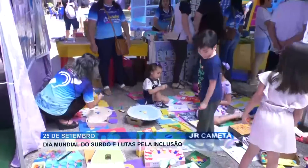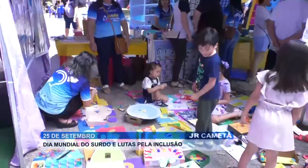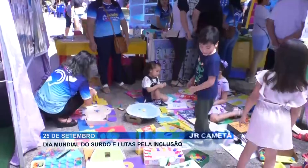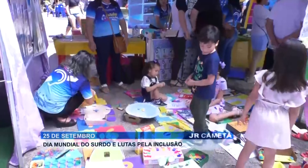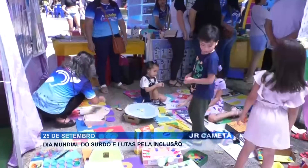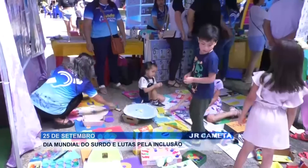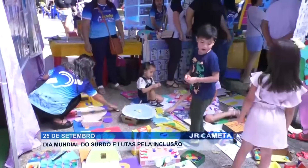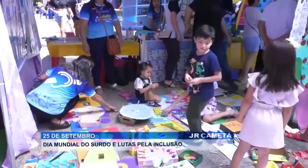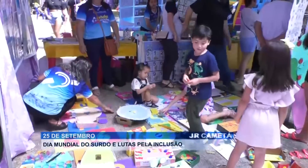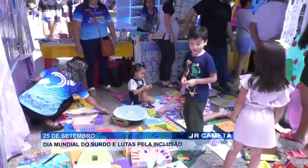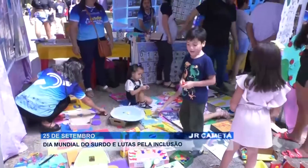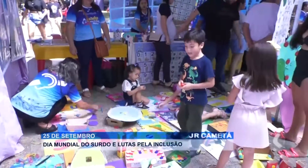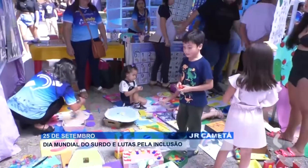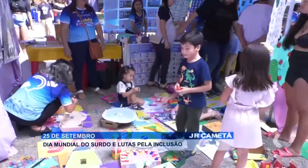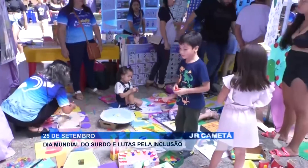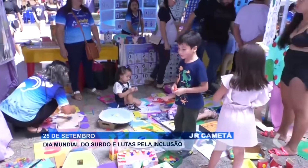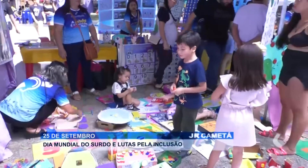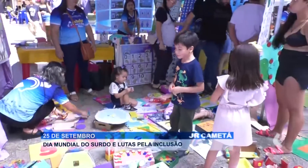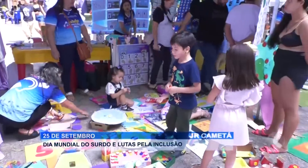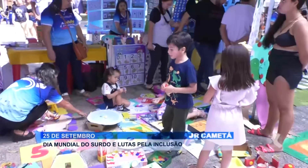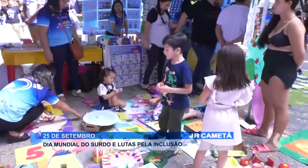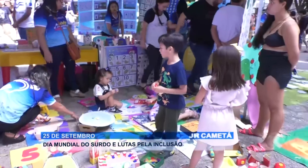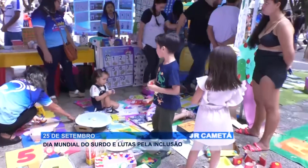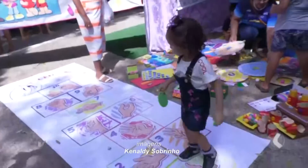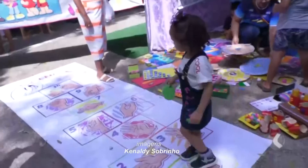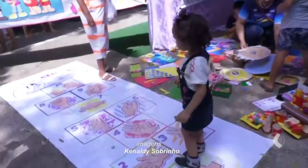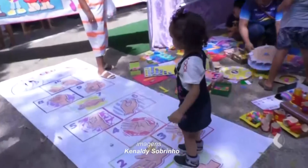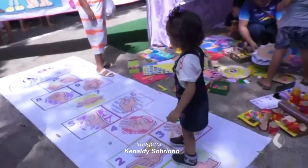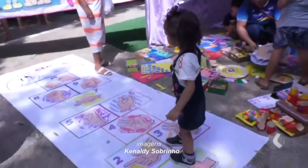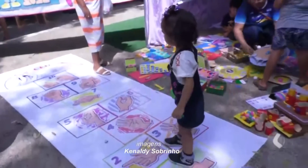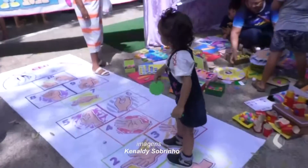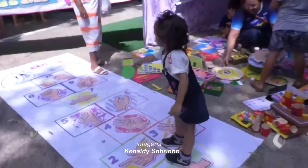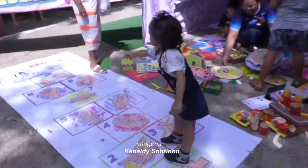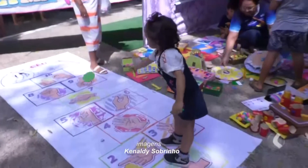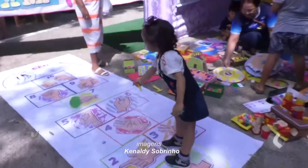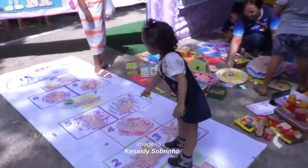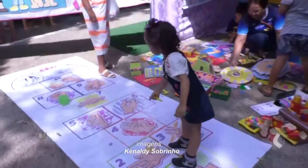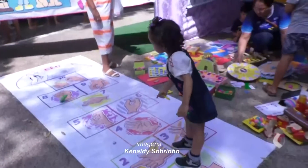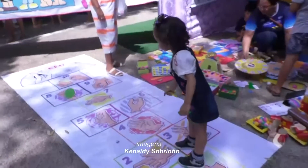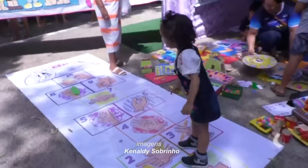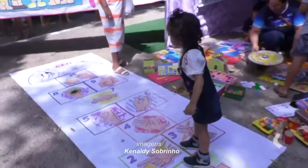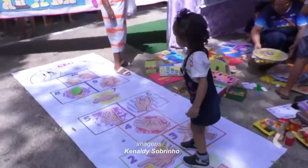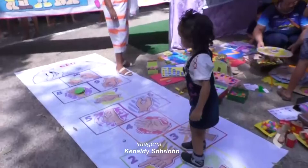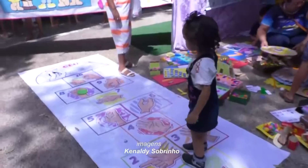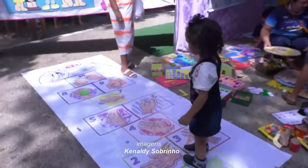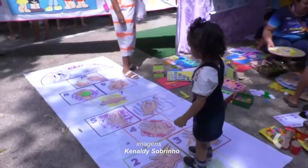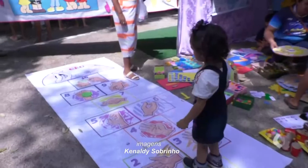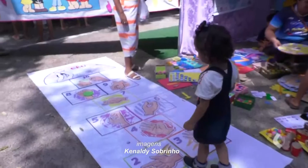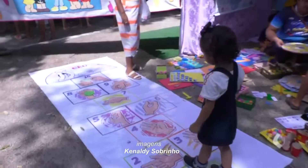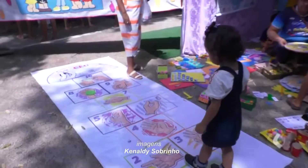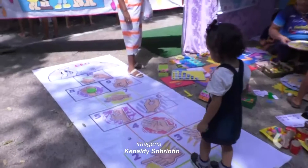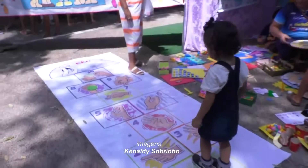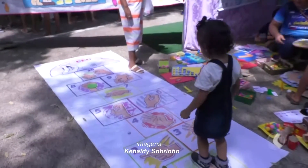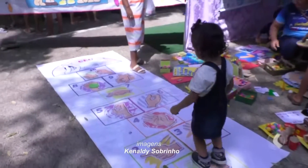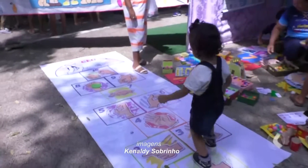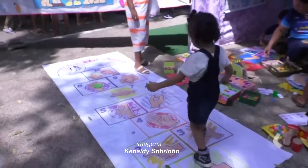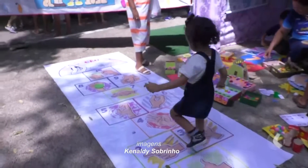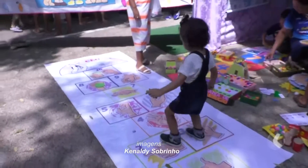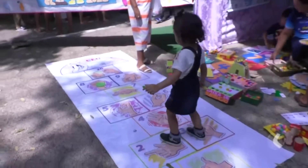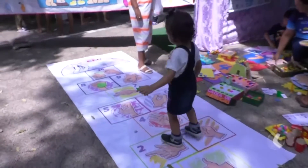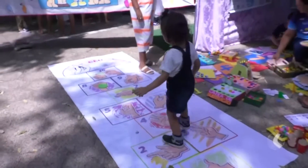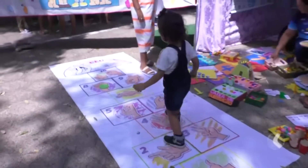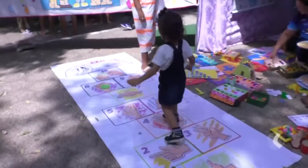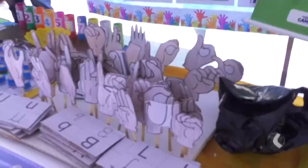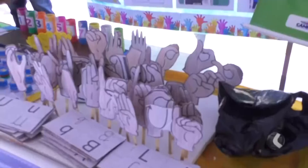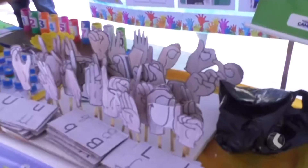setembro, conhecido também como Setembro Azul, mostrando à sociedade a importância de manter viva a língua